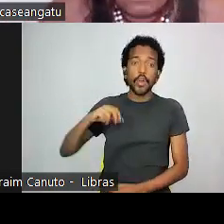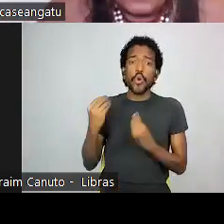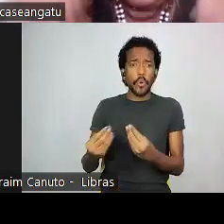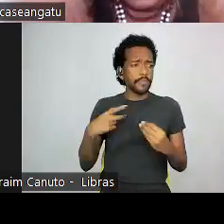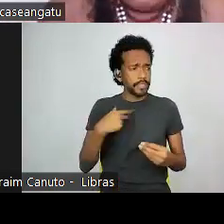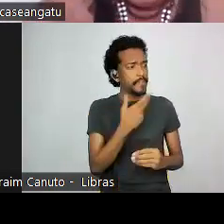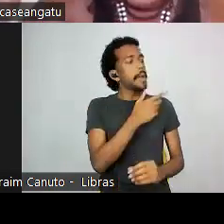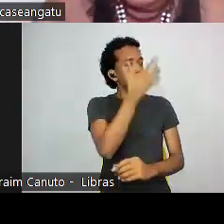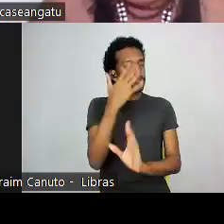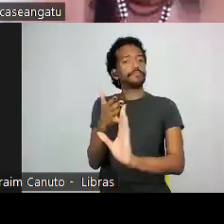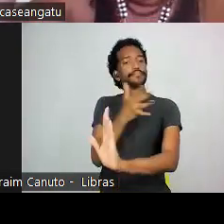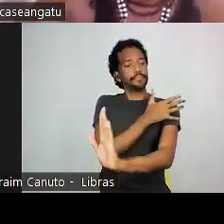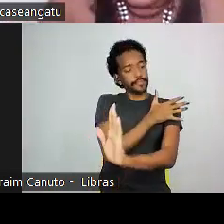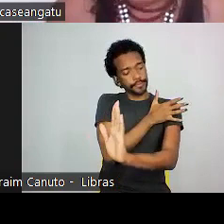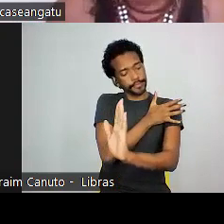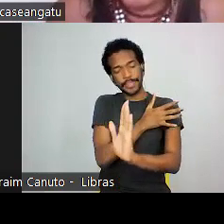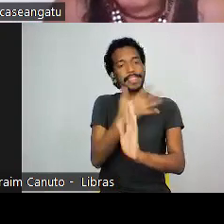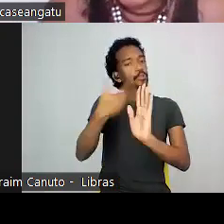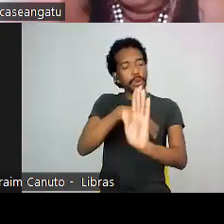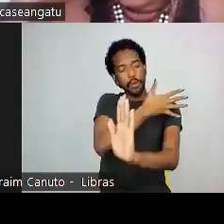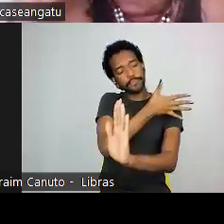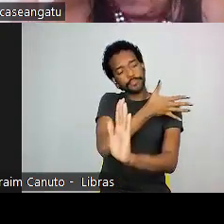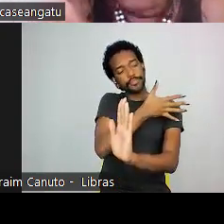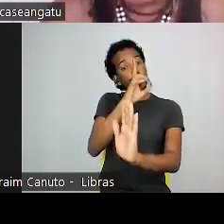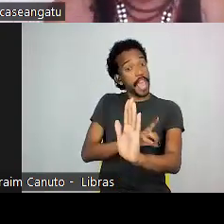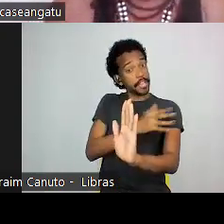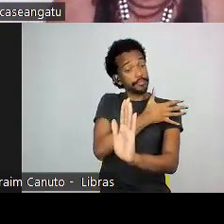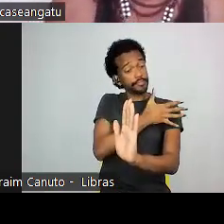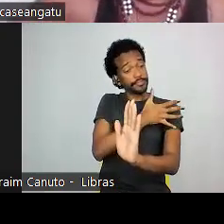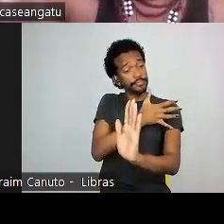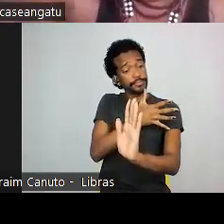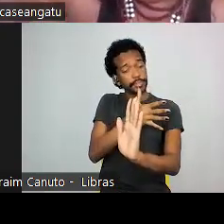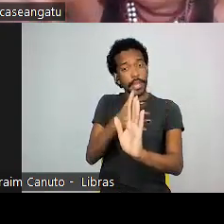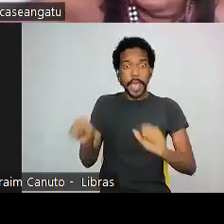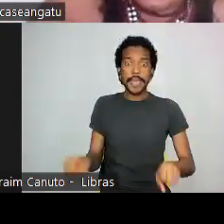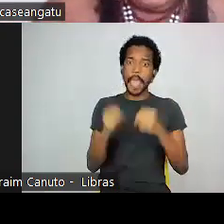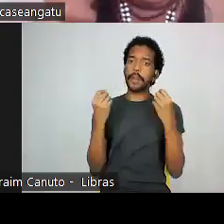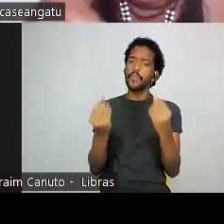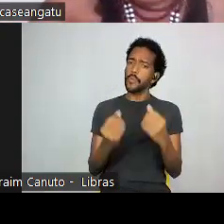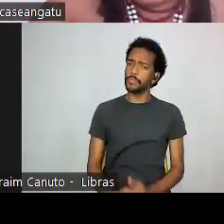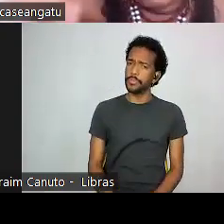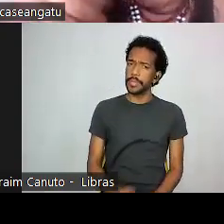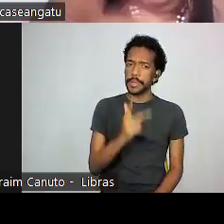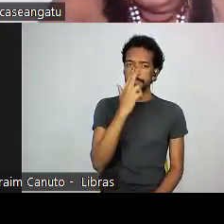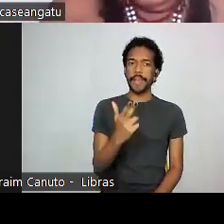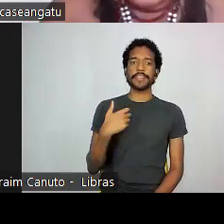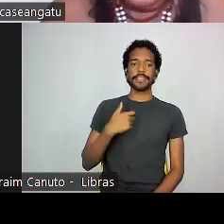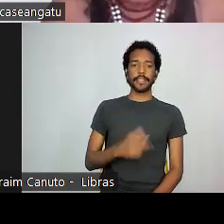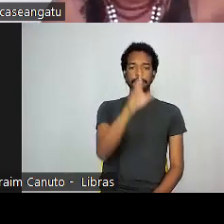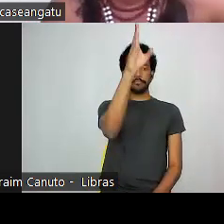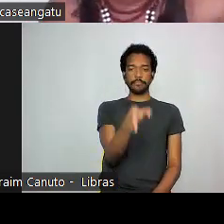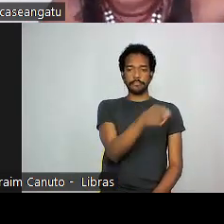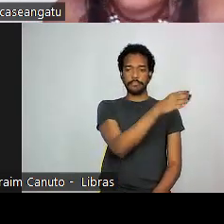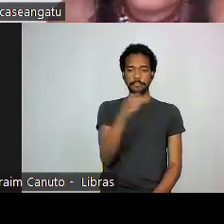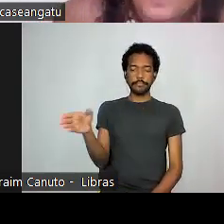original, ancestral, natural, à Terra? Duas formas. tentando cooptar, catequizar, evangelizar,